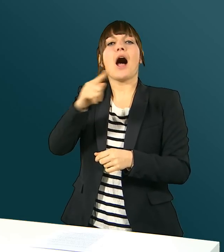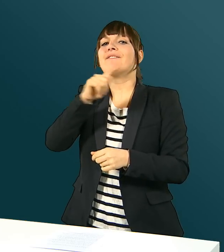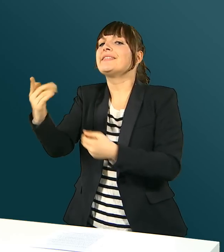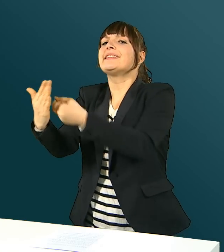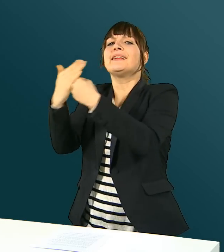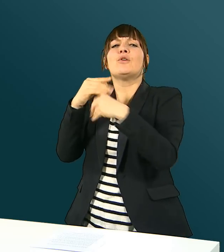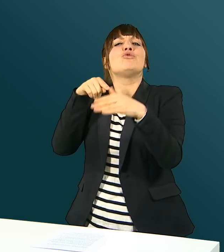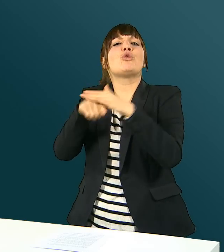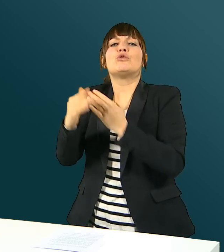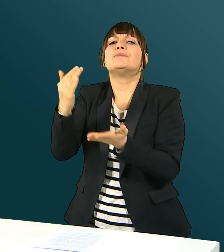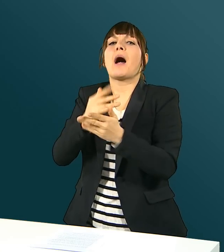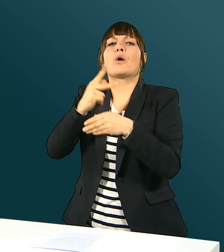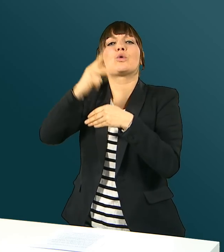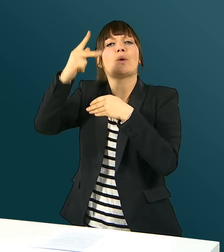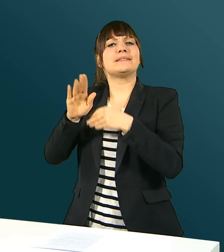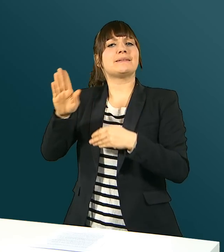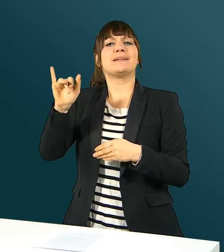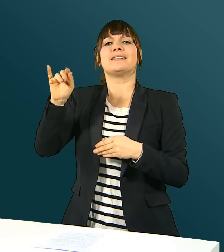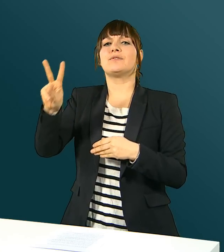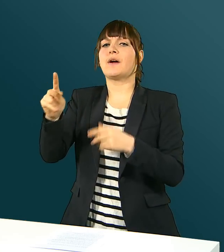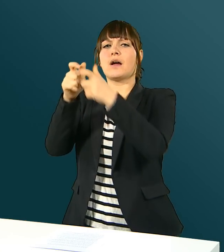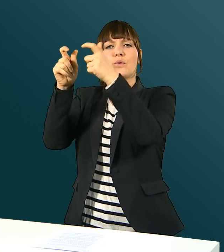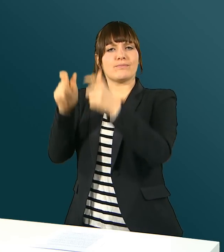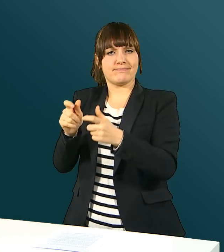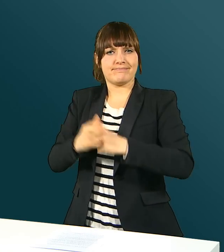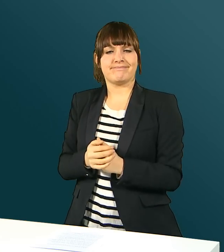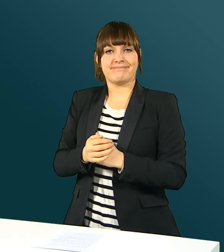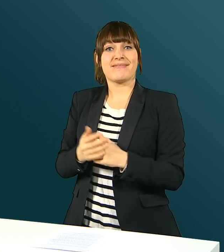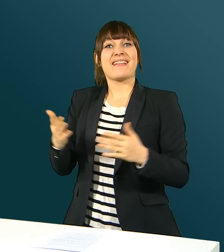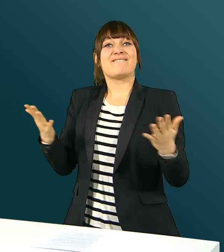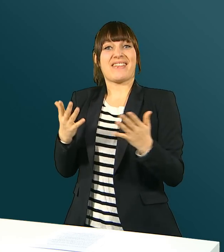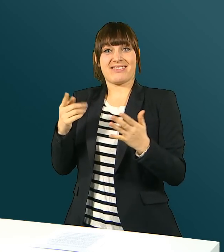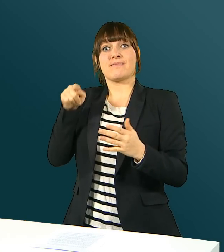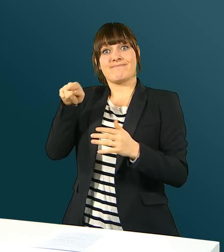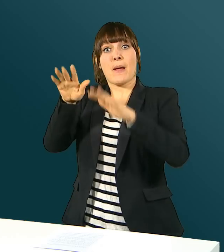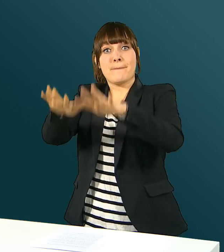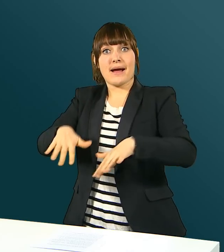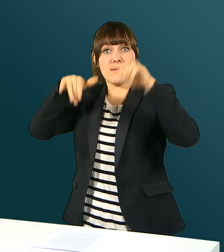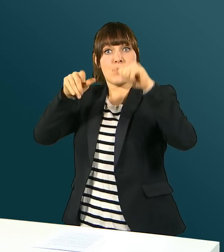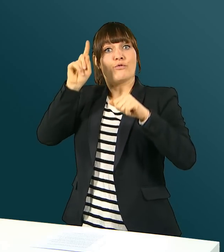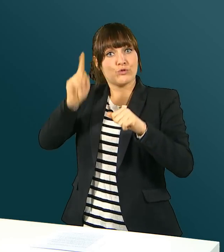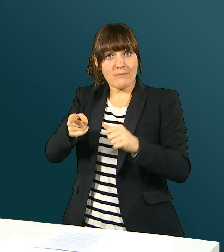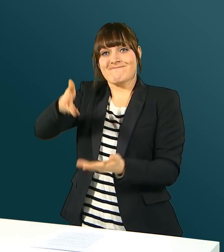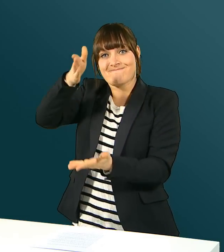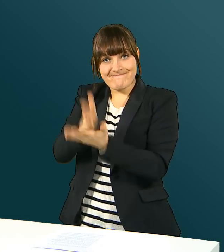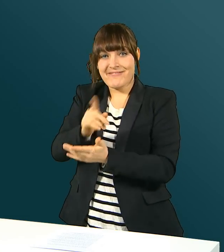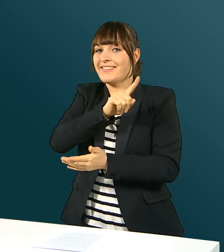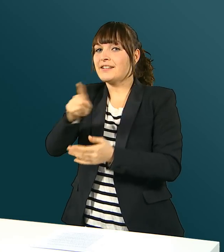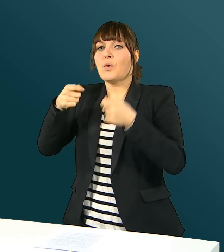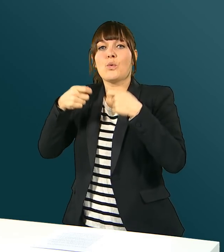Die Behindertenorganisationen möchten nicht durch das neue Sparkonzept der IV diskriminiert werden. Wenn das Parlament sich trotzdem entscheiden sollte,